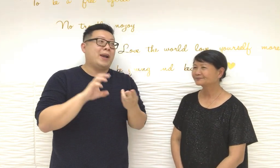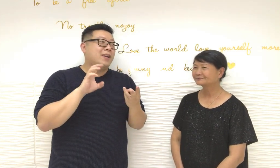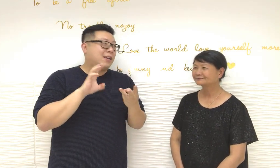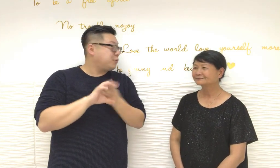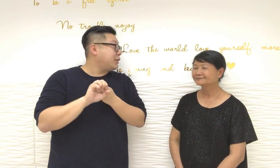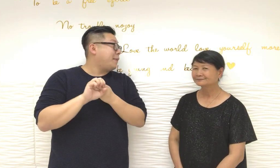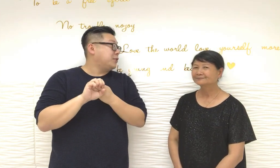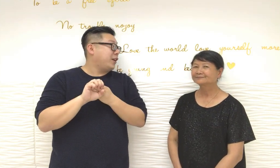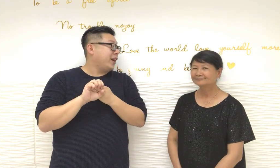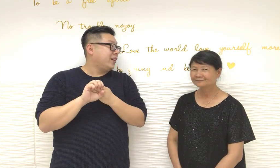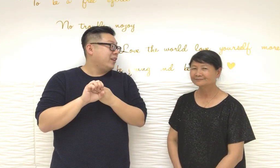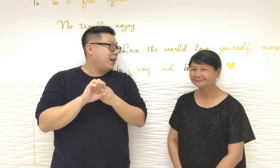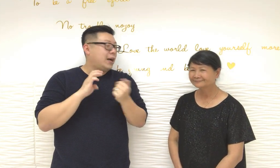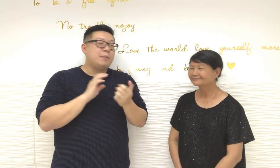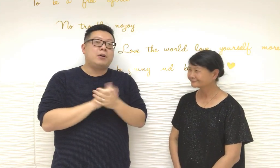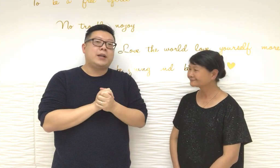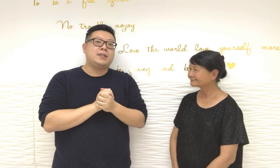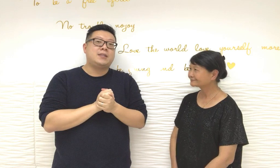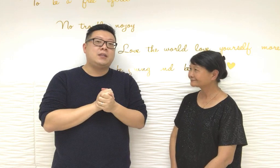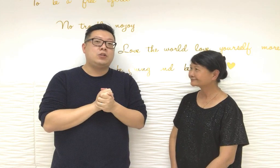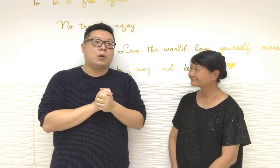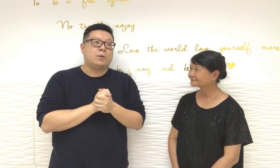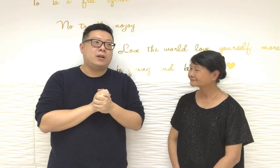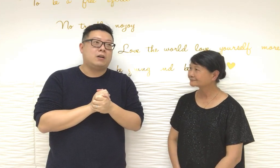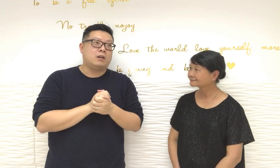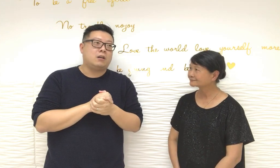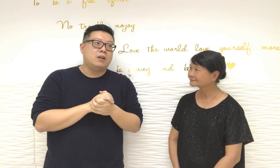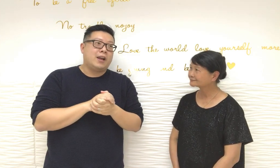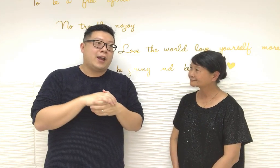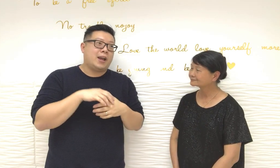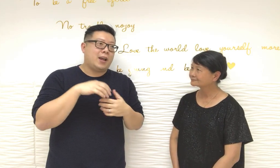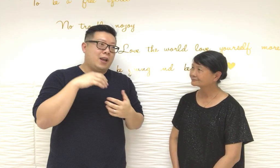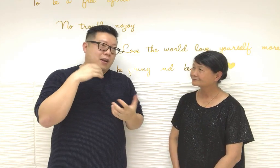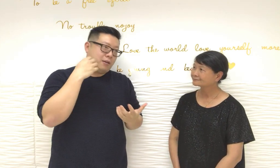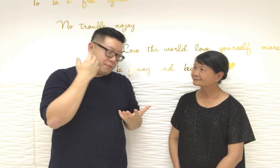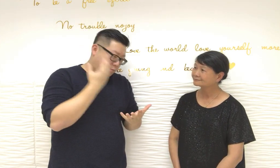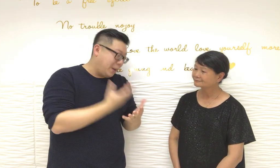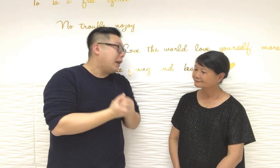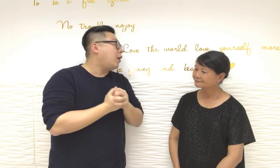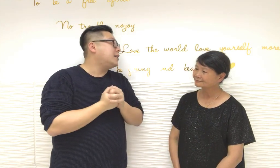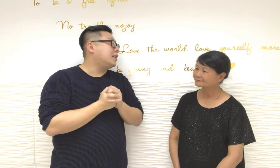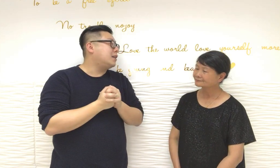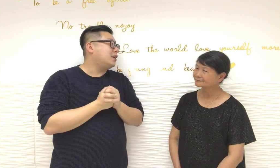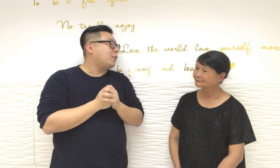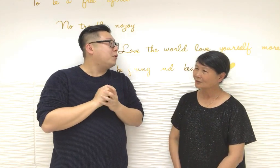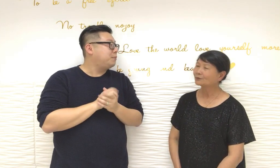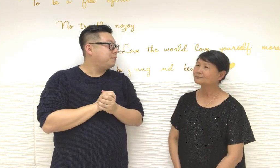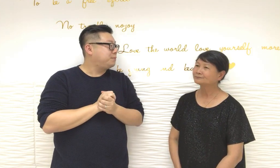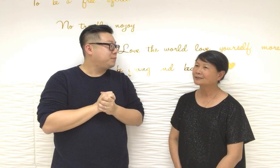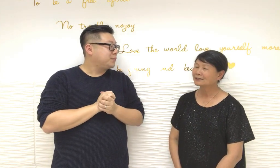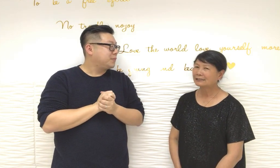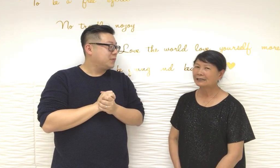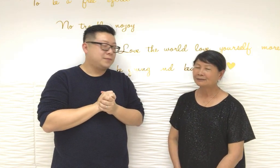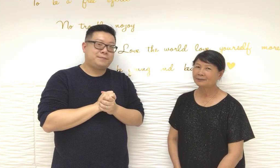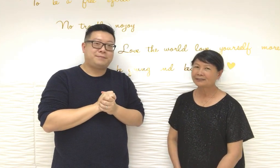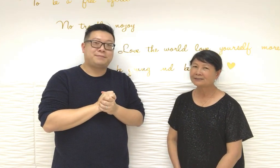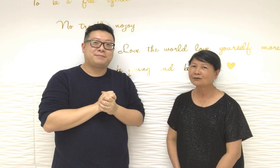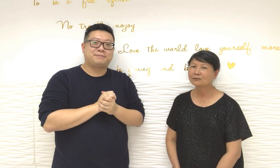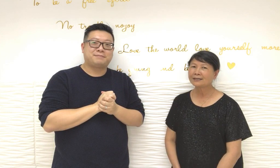吸水大物醬我們先從皮憂開始吧好嗎皮憂呢